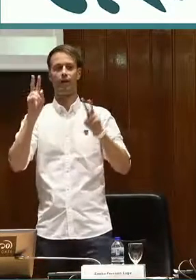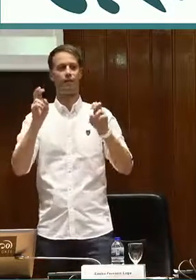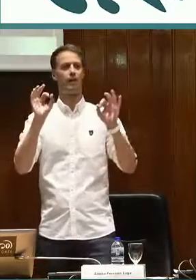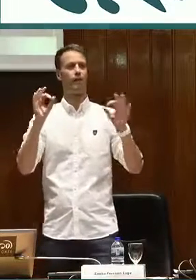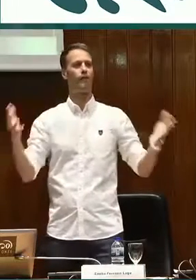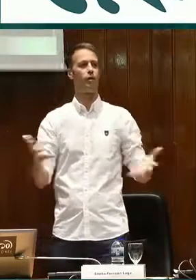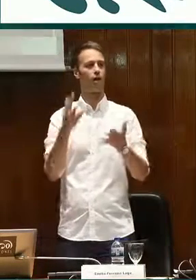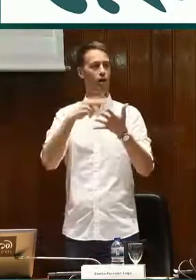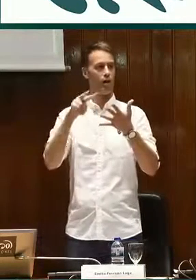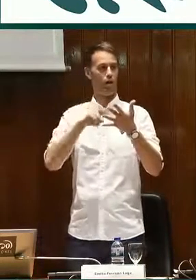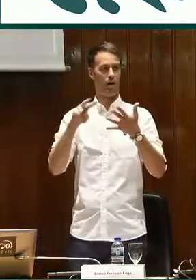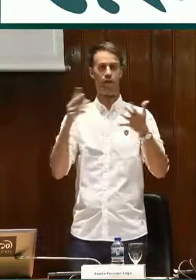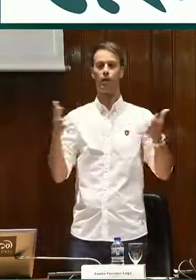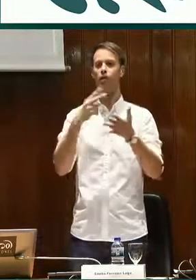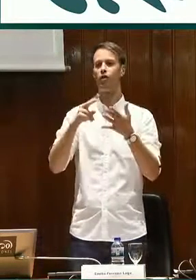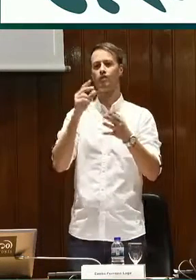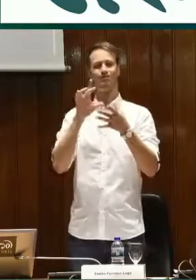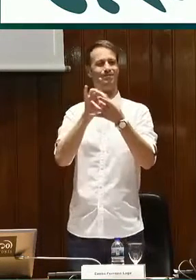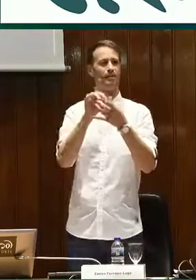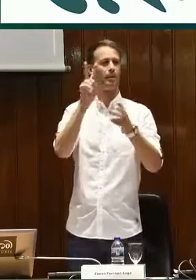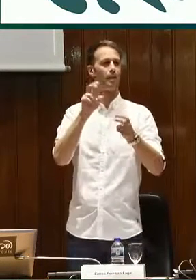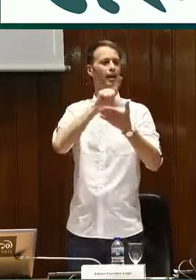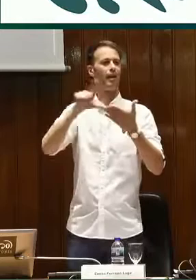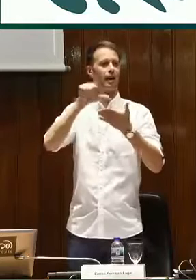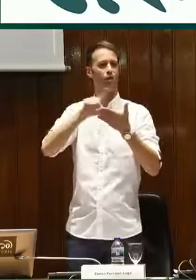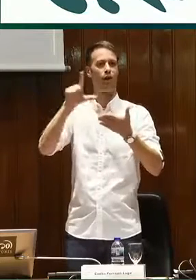Otra línea de trabajo que tenemos es fomento a la lectura,